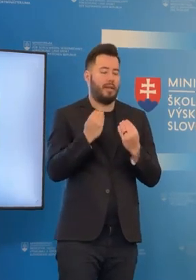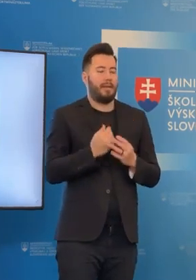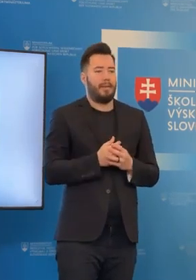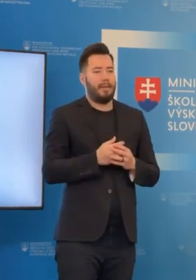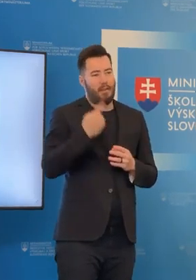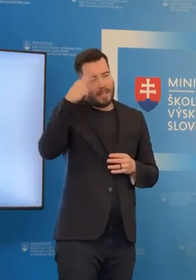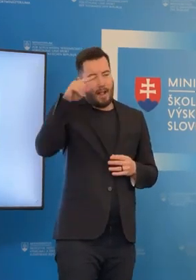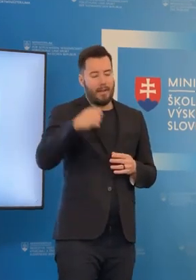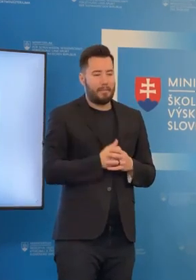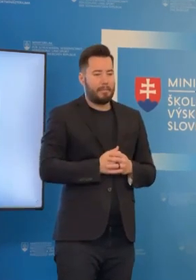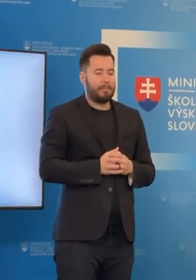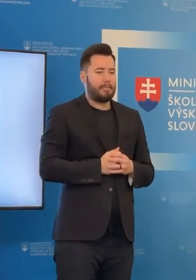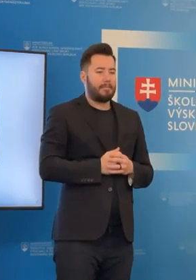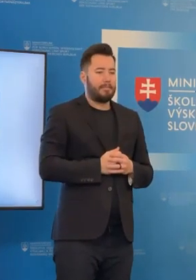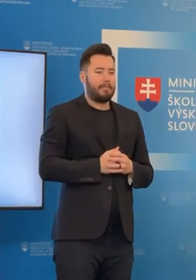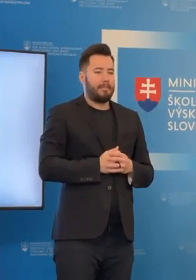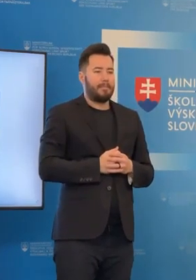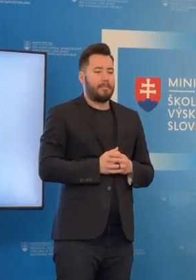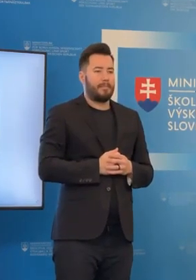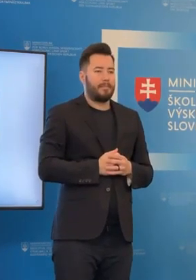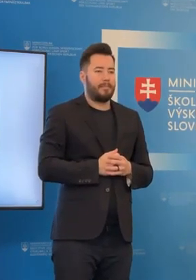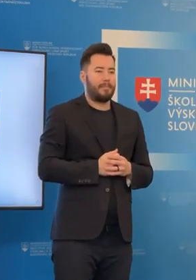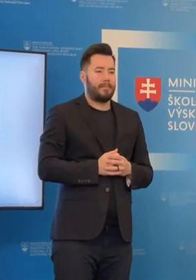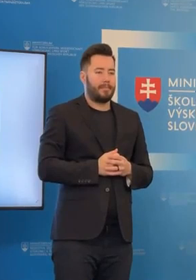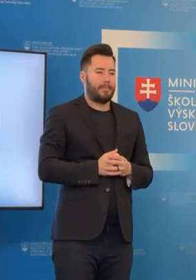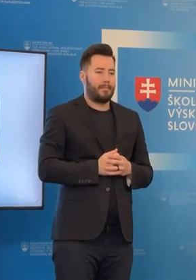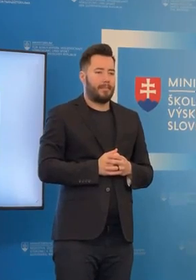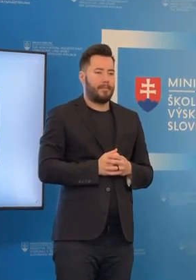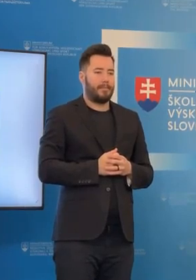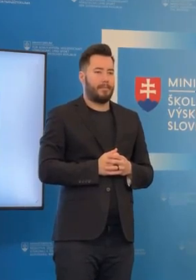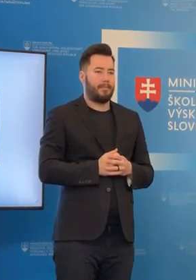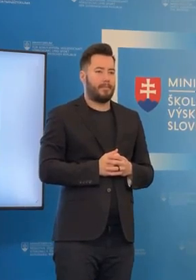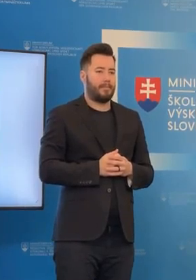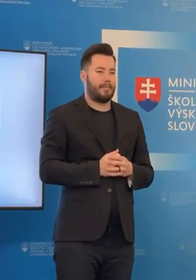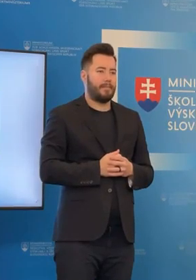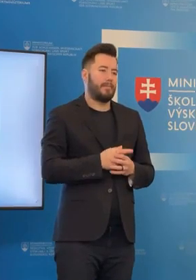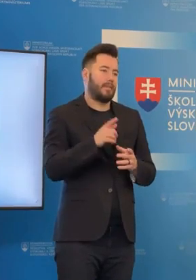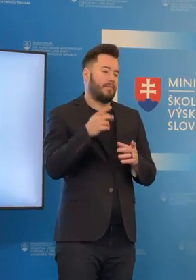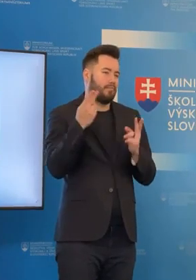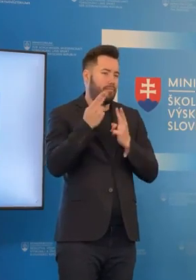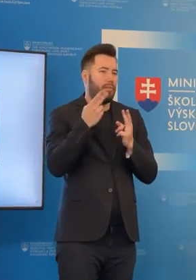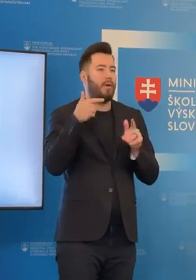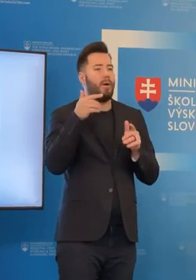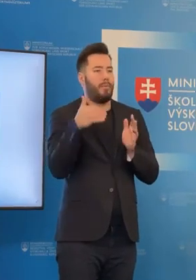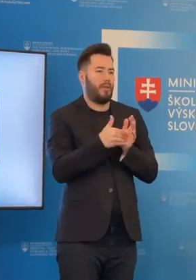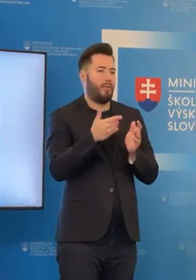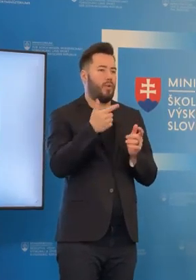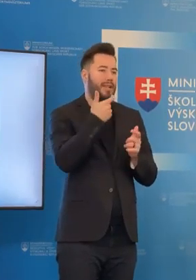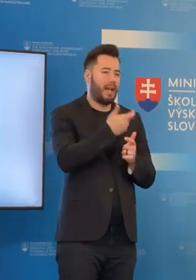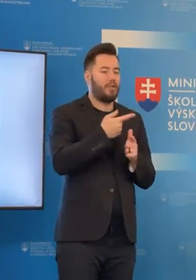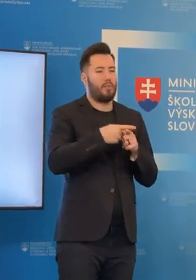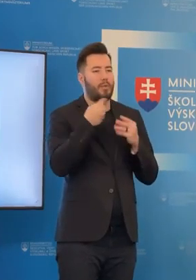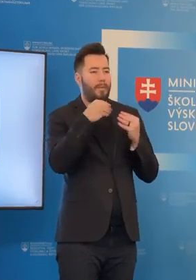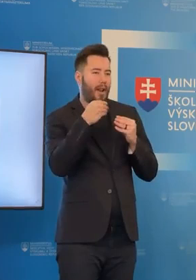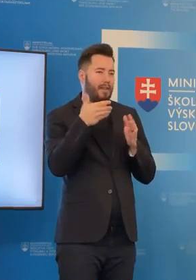A takisto tá podpora je to, čo tiež potrebujú. Okrem toho sme samozrejme